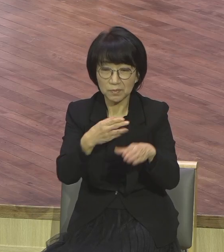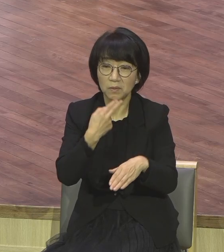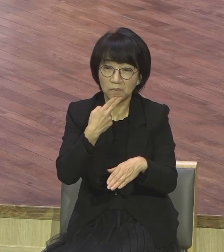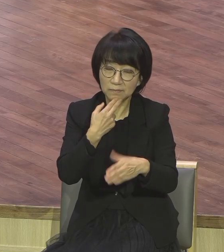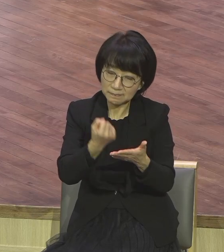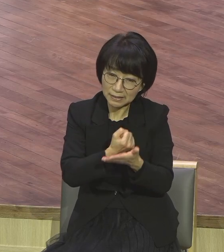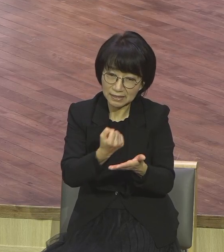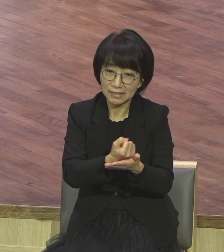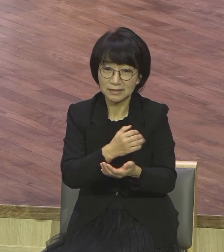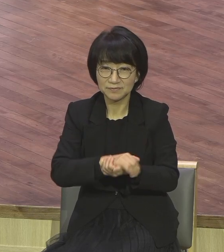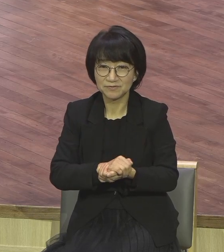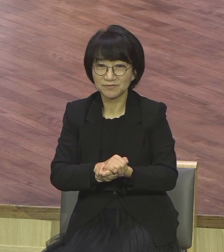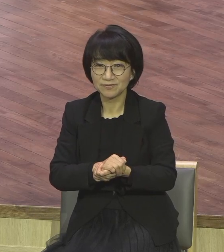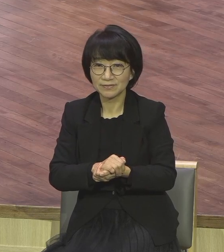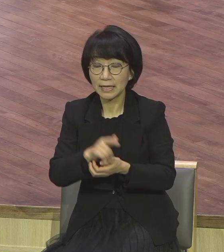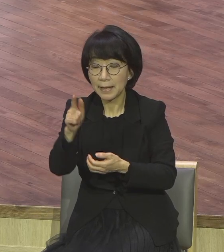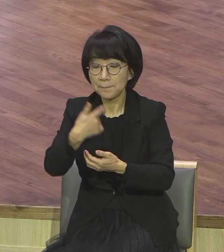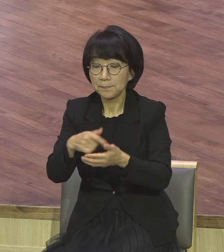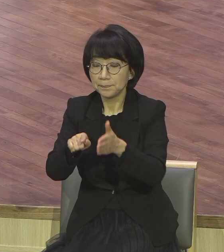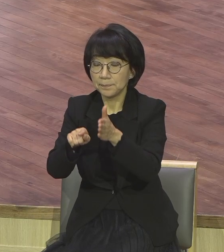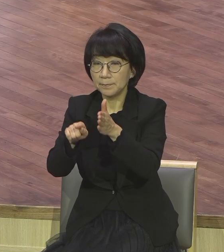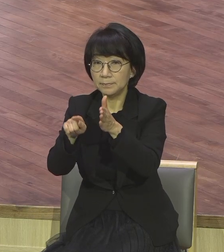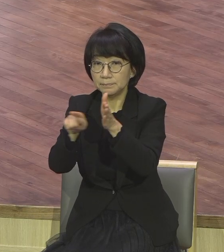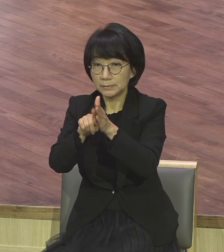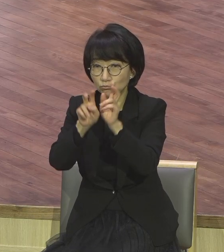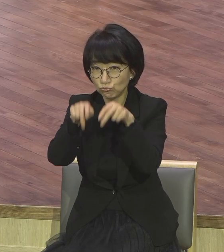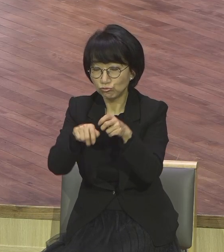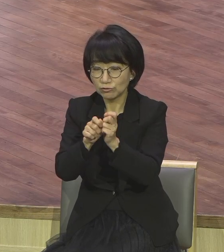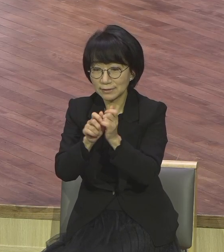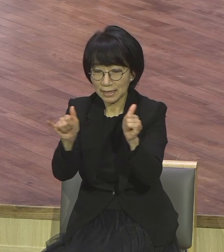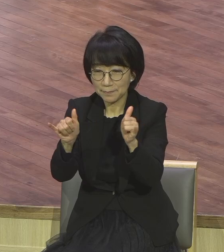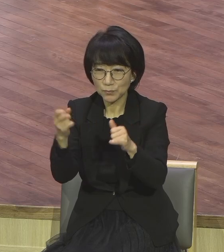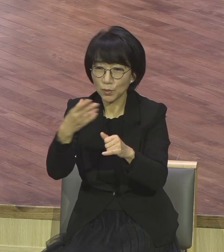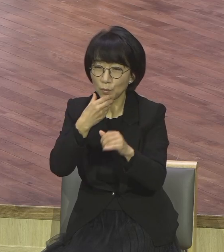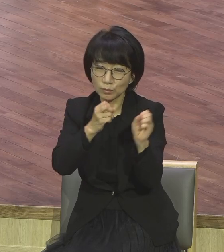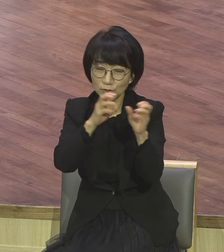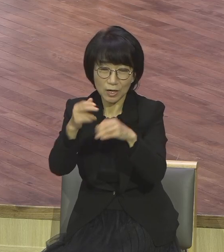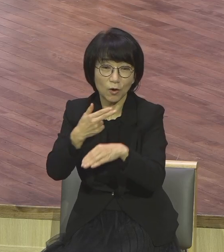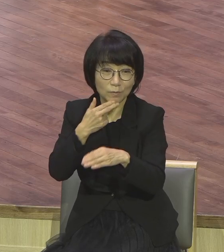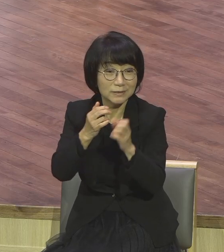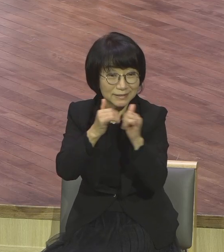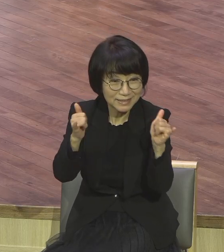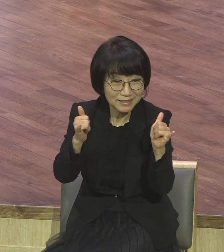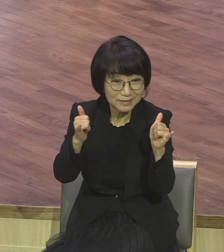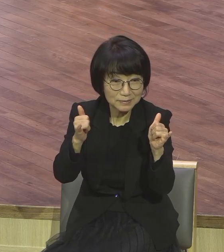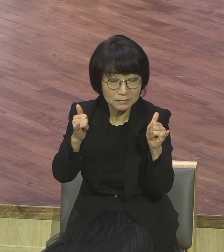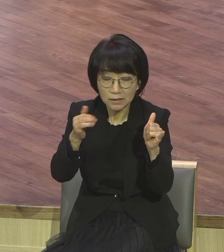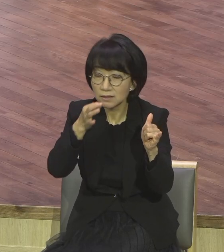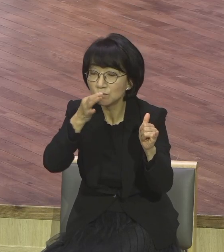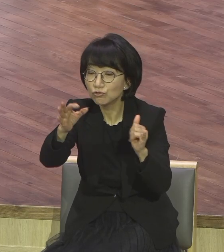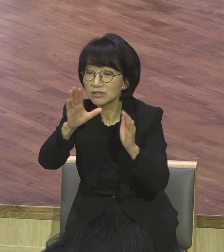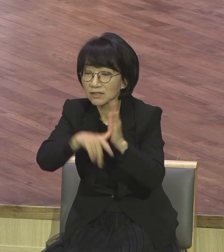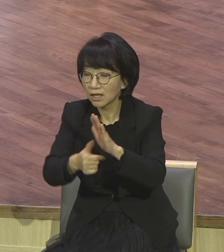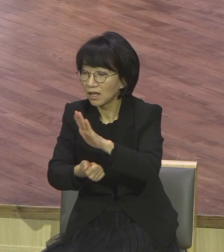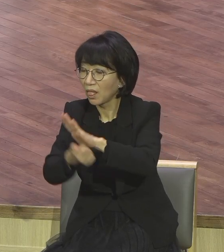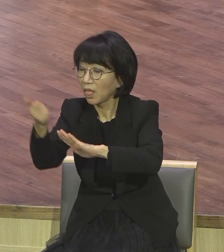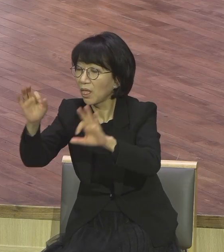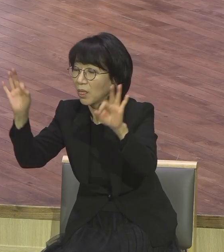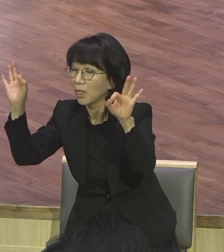죽은 소망을 가지고 사는 사람들 그리스도가 죽어서 없어 성도 여러분 우리는